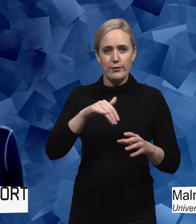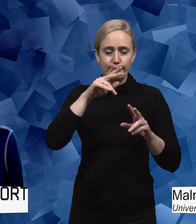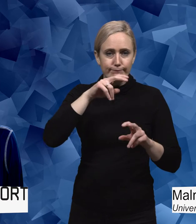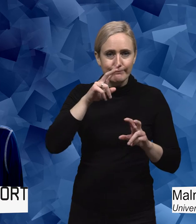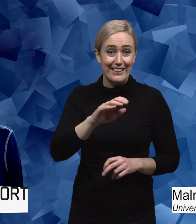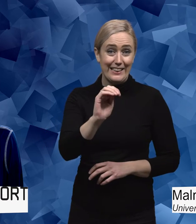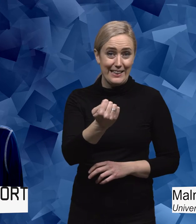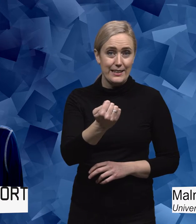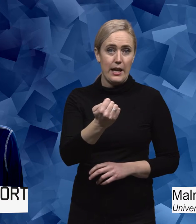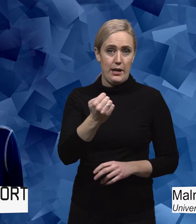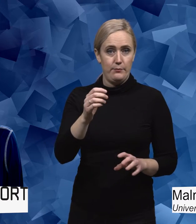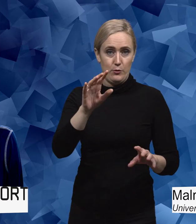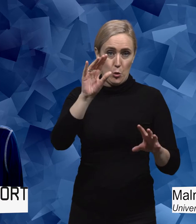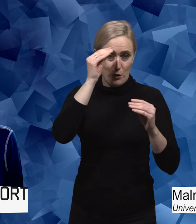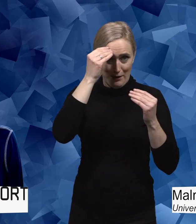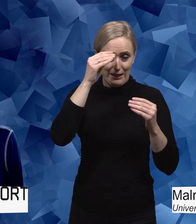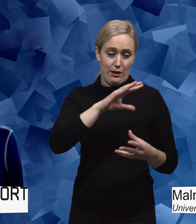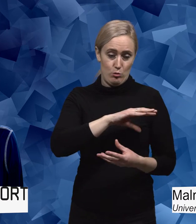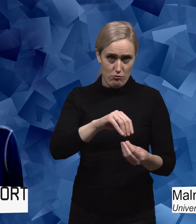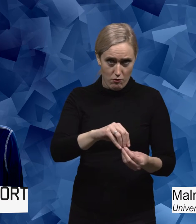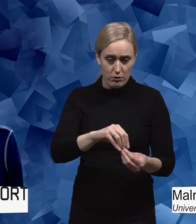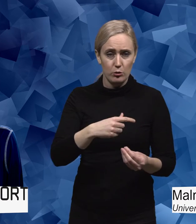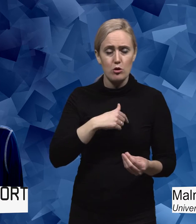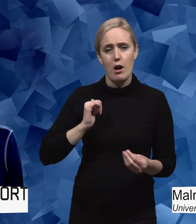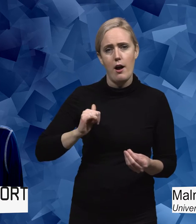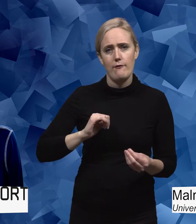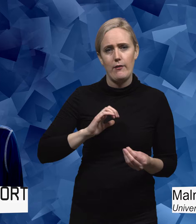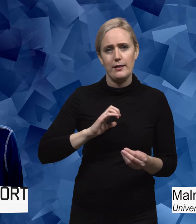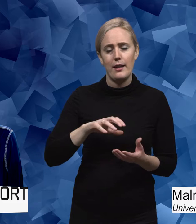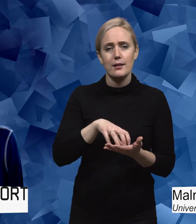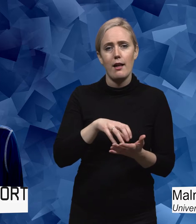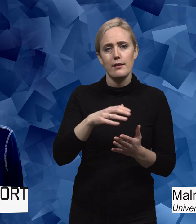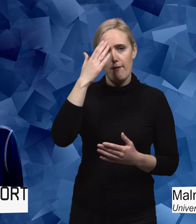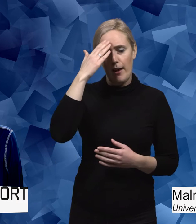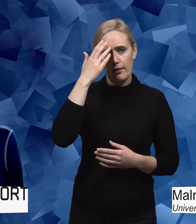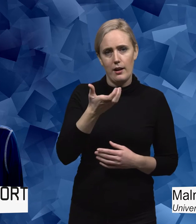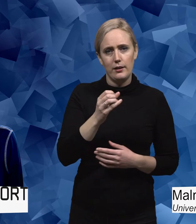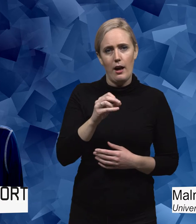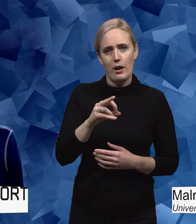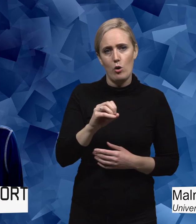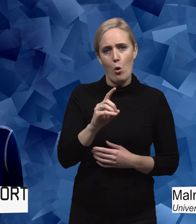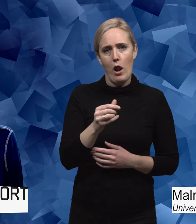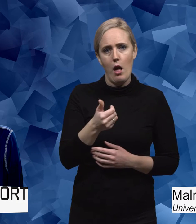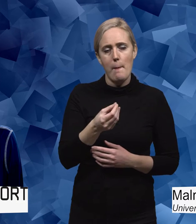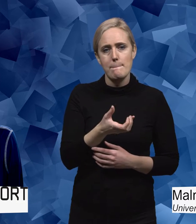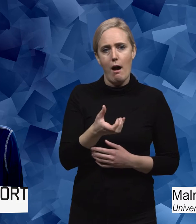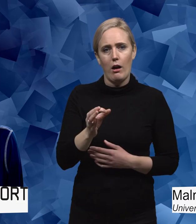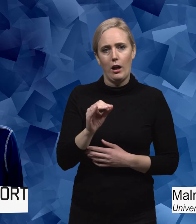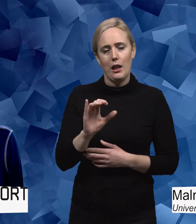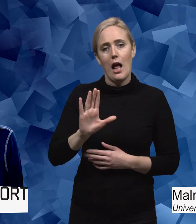utbildningar. Och jag använder mig av statsvetaren Karol Backis metod och teori som hon utvecklat för studier av